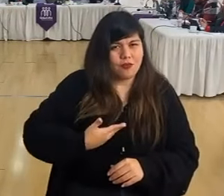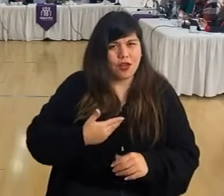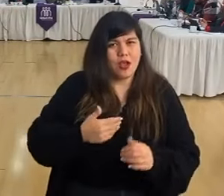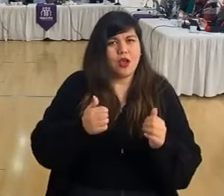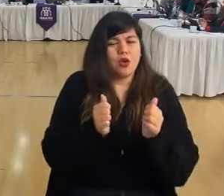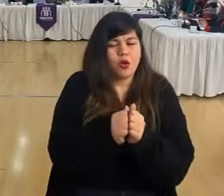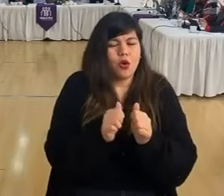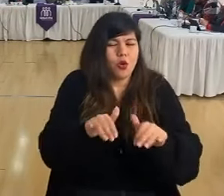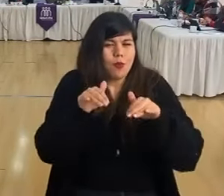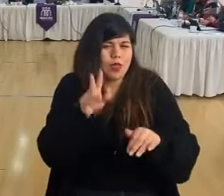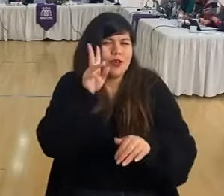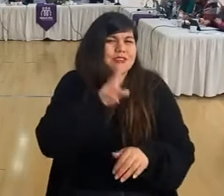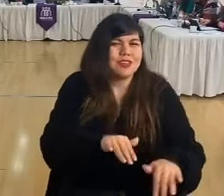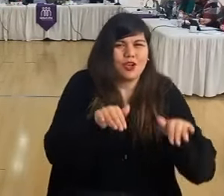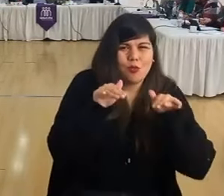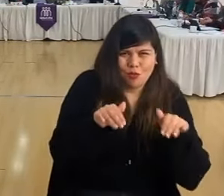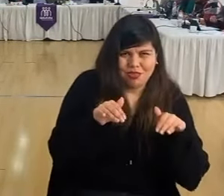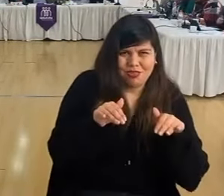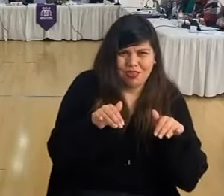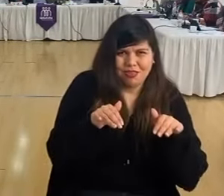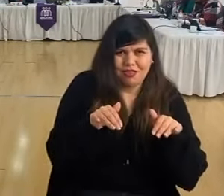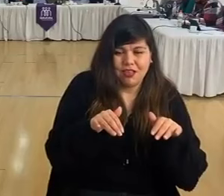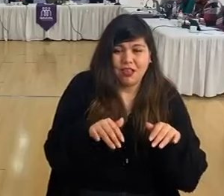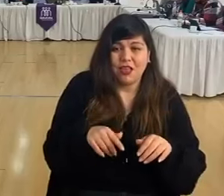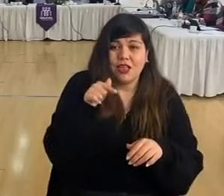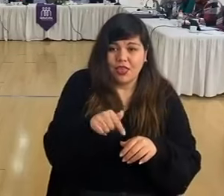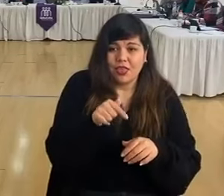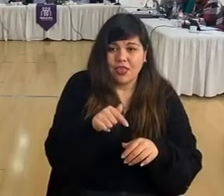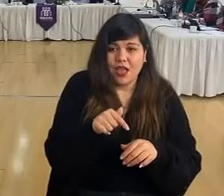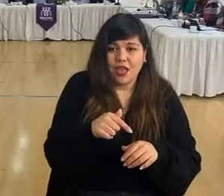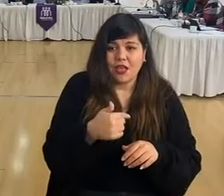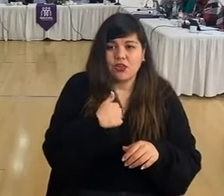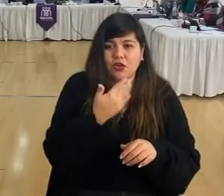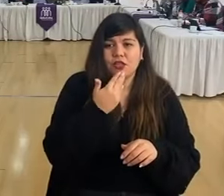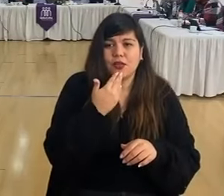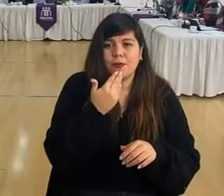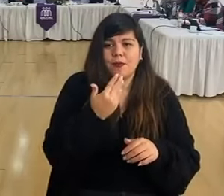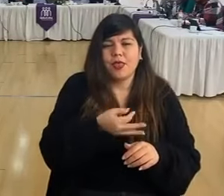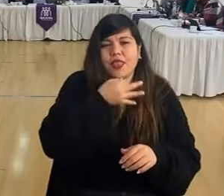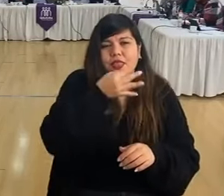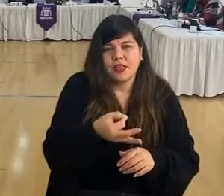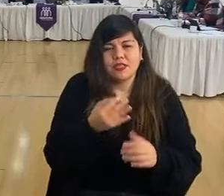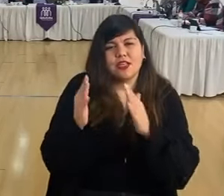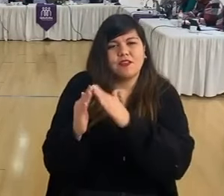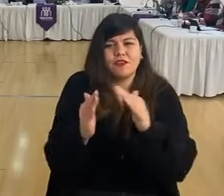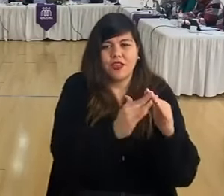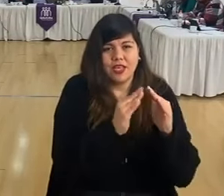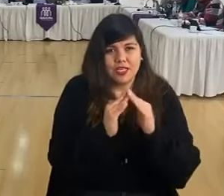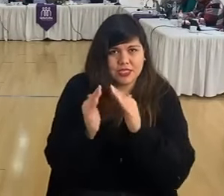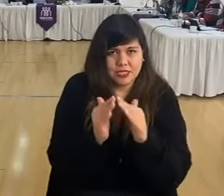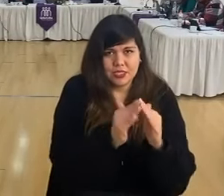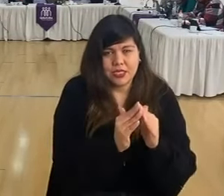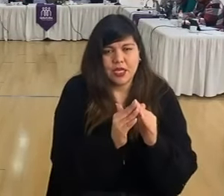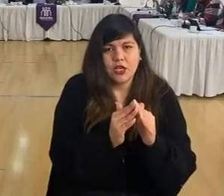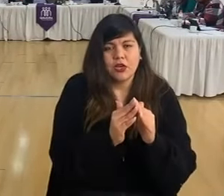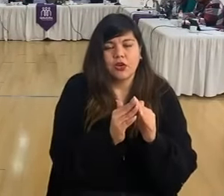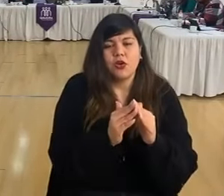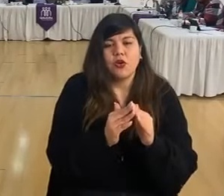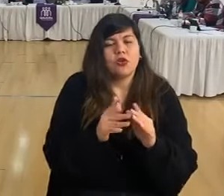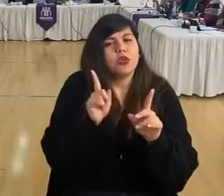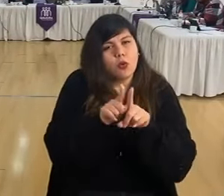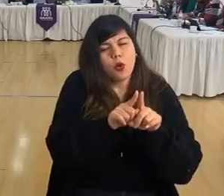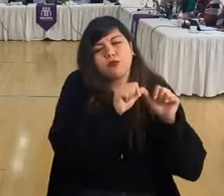comodidad o sin comodidad. Y desde ahí yo también decirle a los vecinos y vecinas que básicamente presidir la